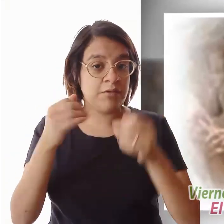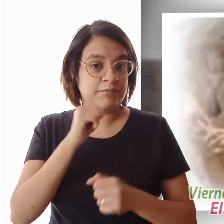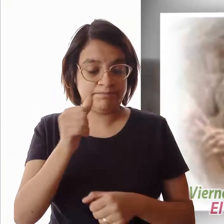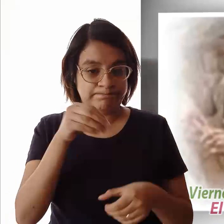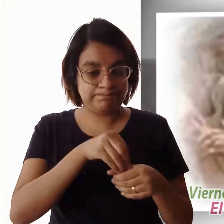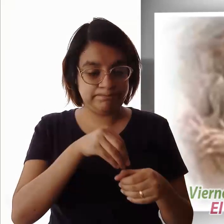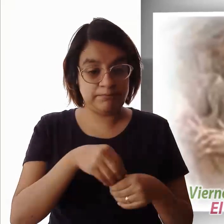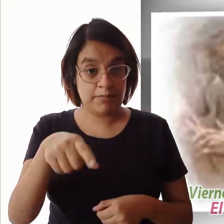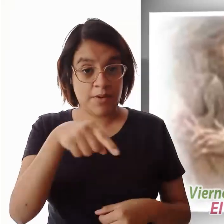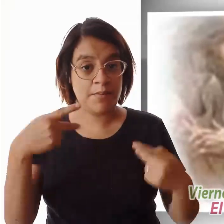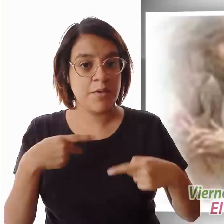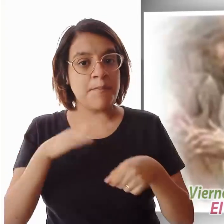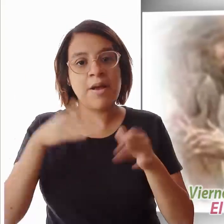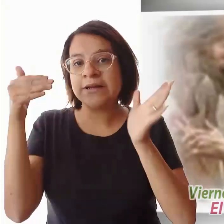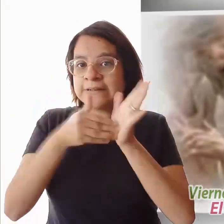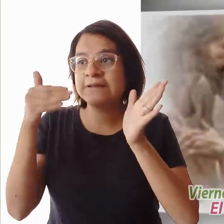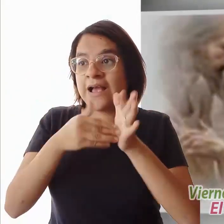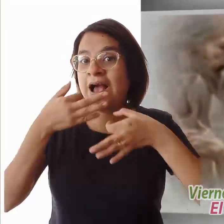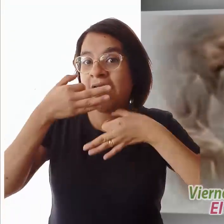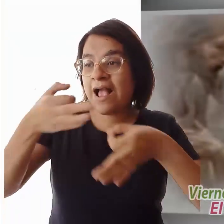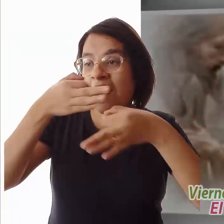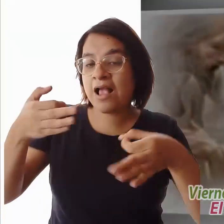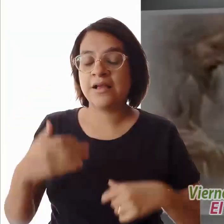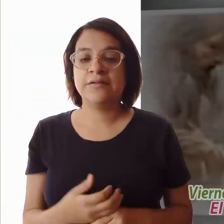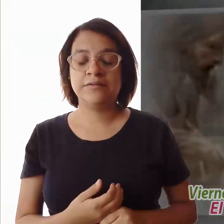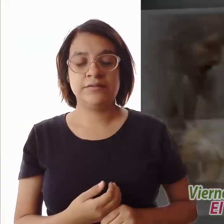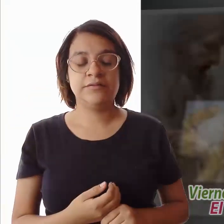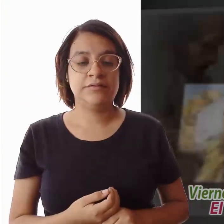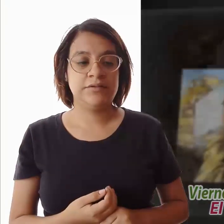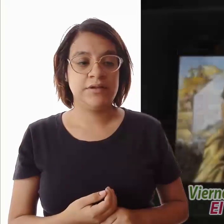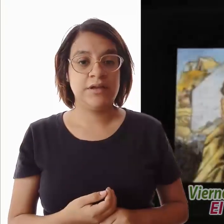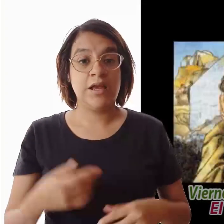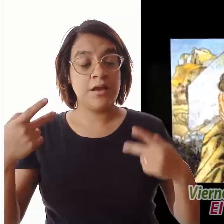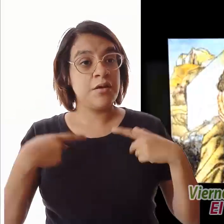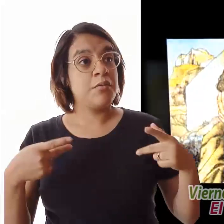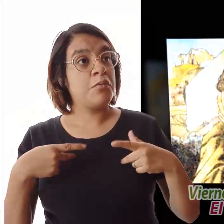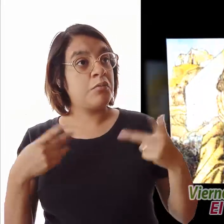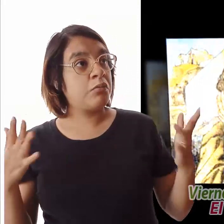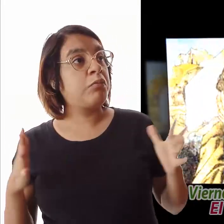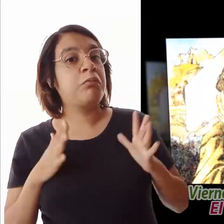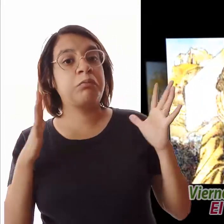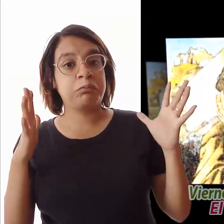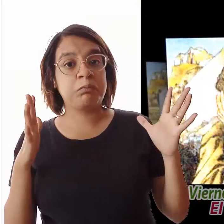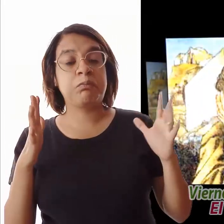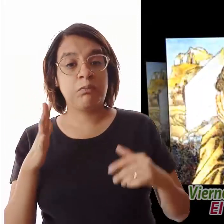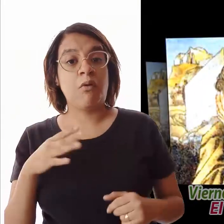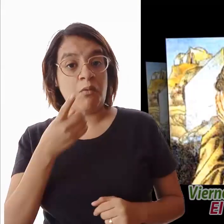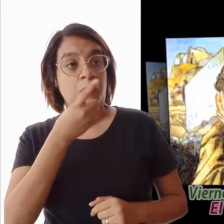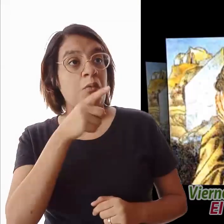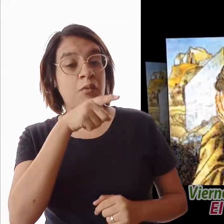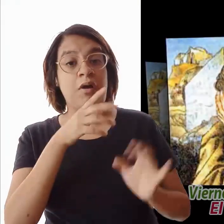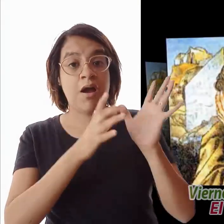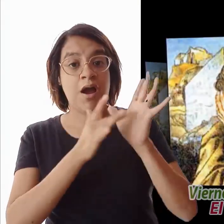dijeran a nadie, pero cuanto más se lo mandaba, ellos con más insistencia lo proclamaban. Y todos estaban